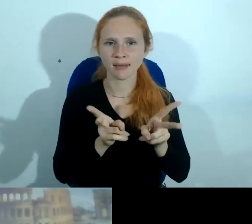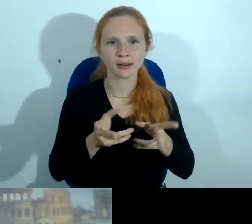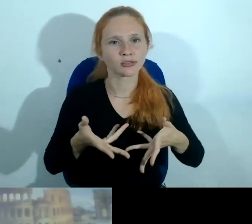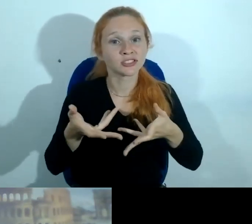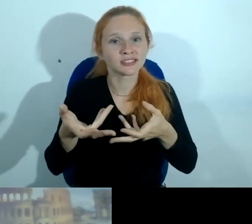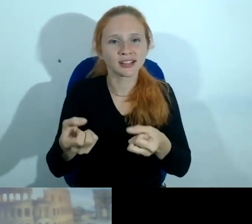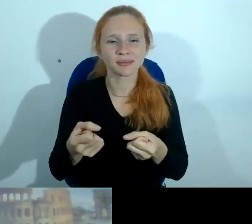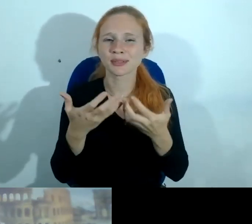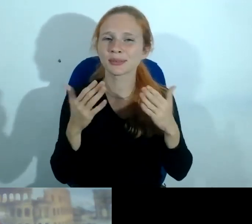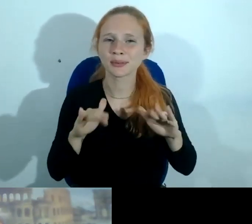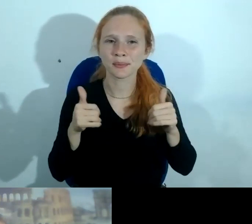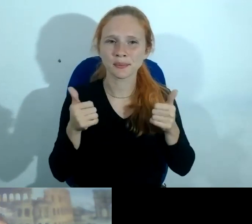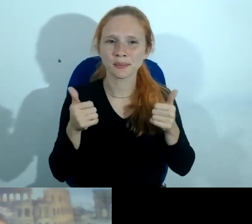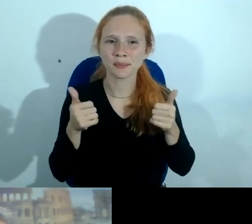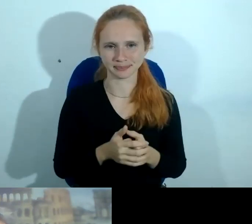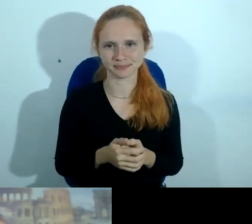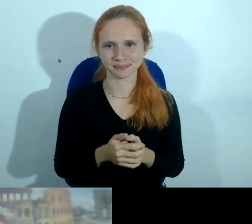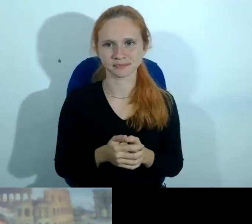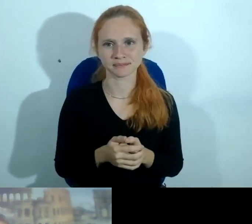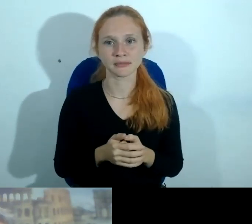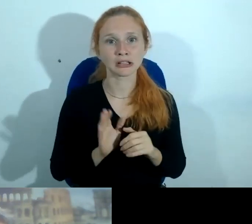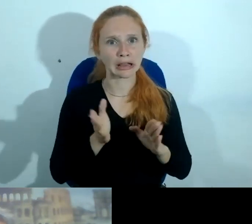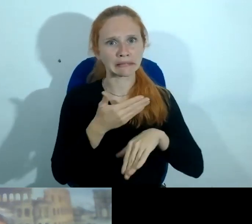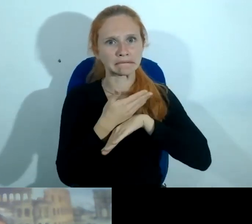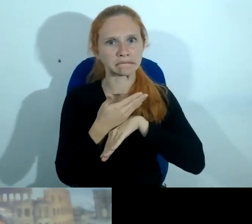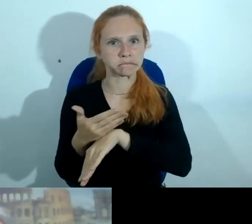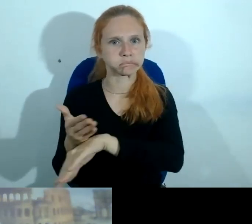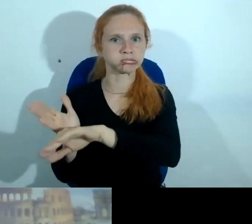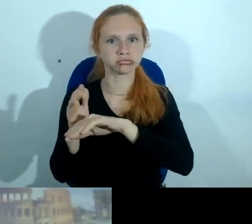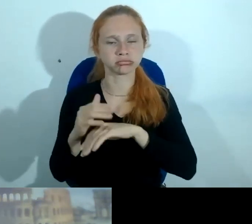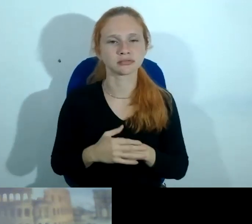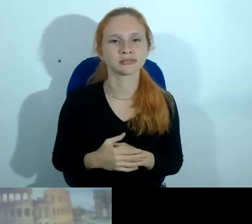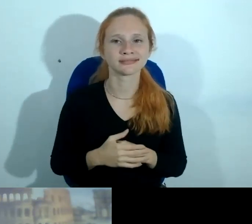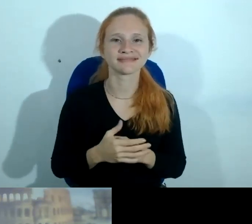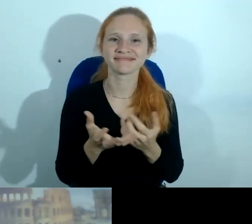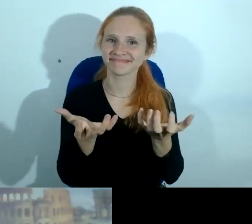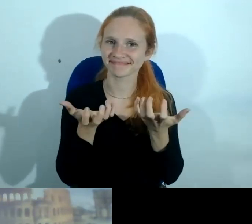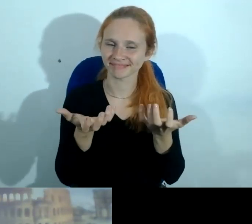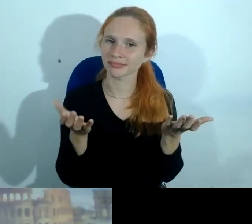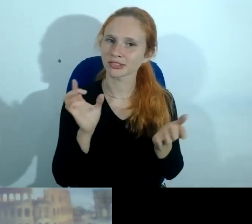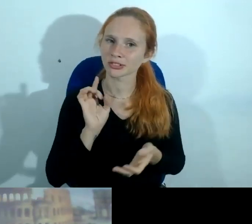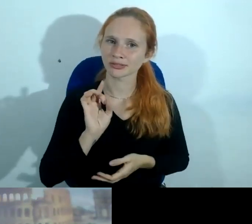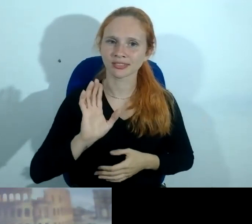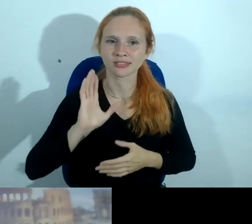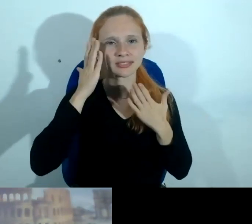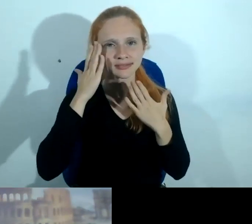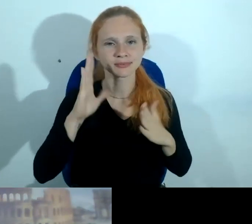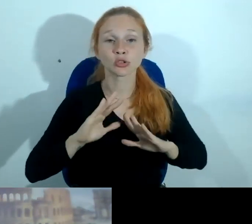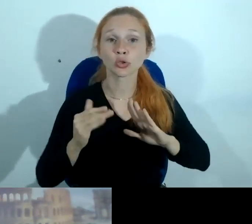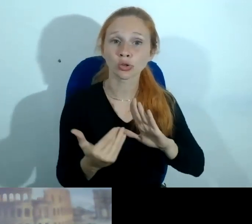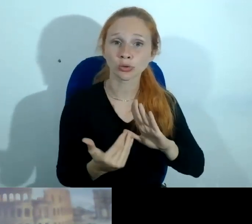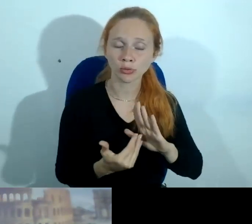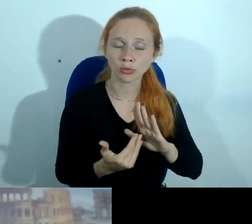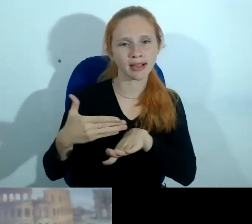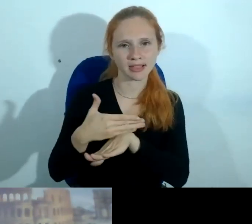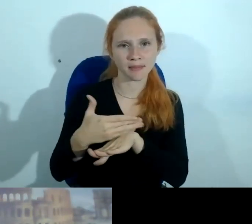casa então dito isso já extrapolamos o prazo quero tão somente agradecer todos que participaram que nos